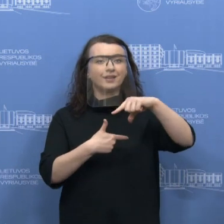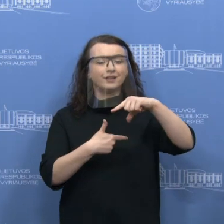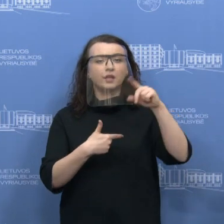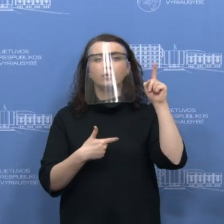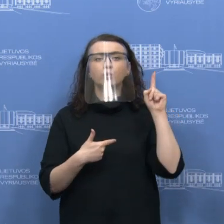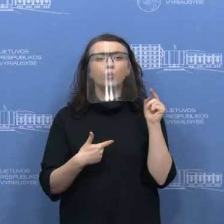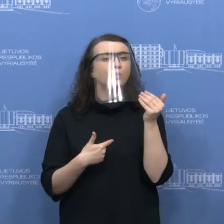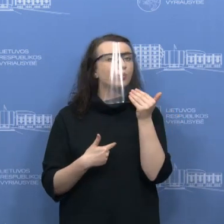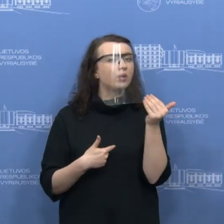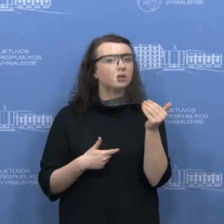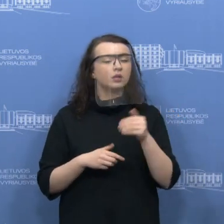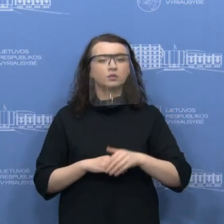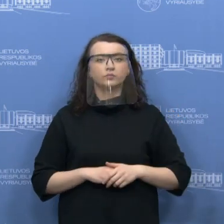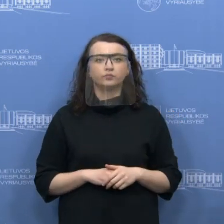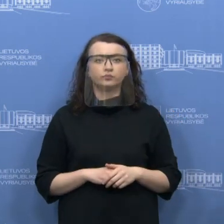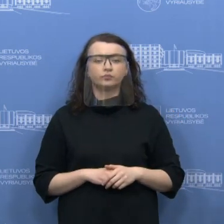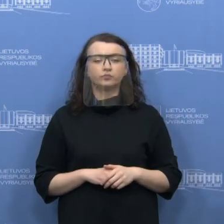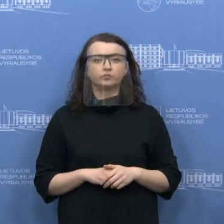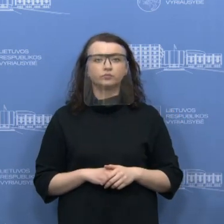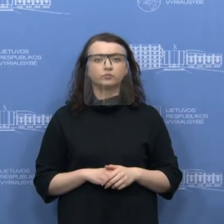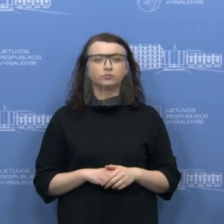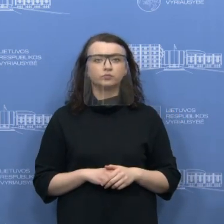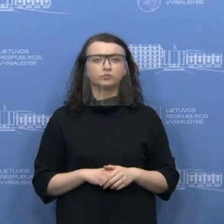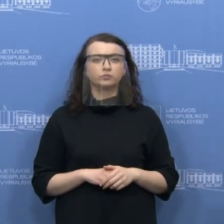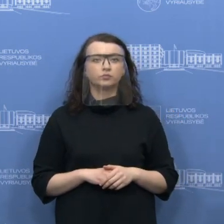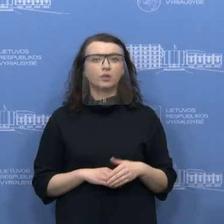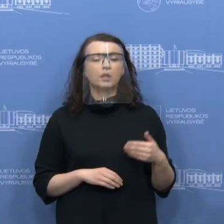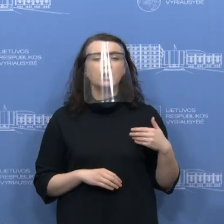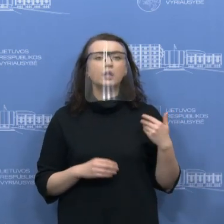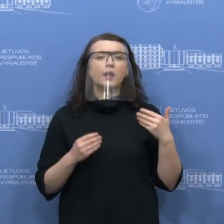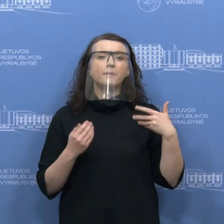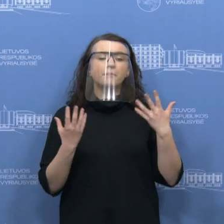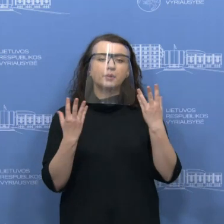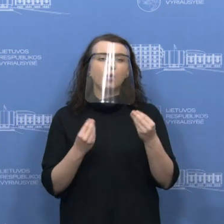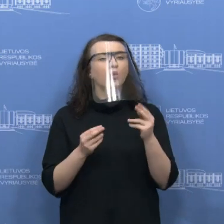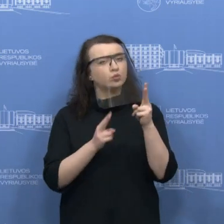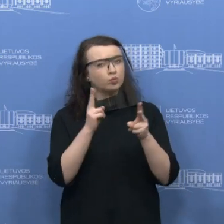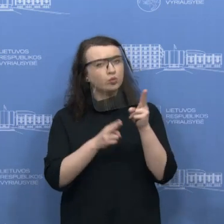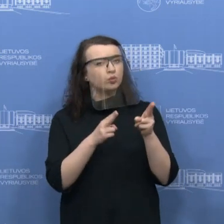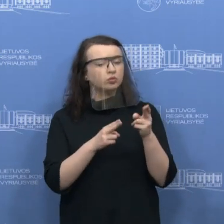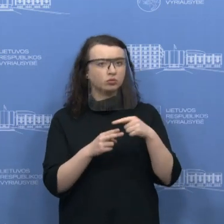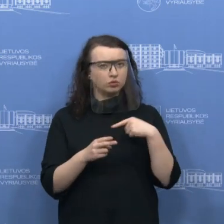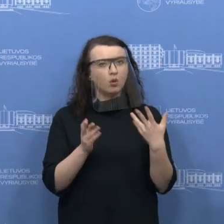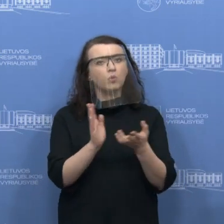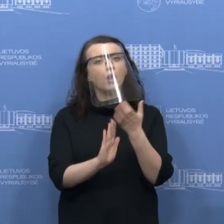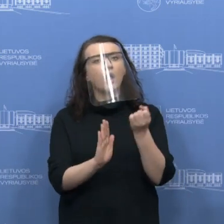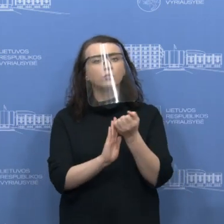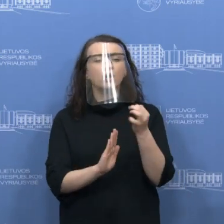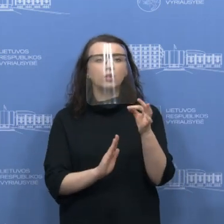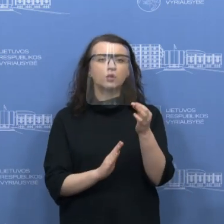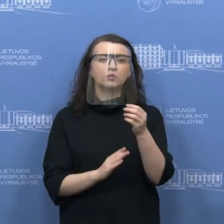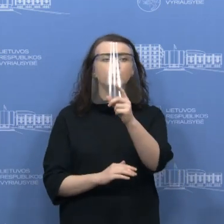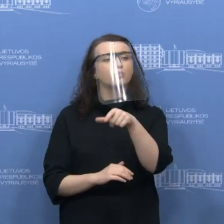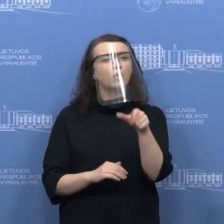ruošiasi LNK ir paskui M1. Žygintai, prašau. Ar daug skundų gaunoti iš vartotojų dėl negražinamų